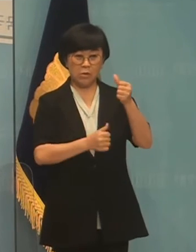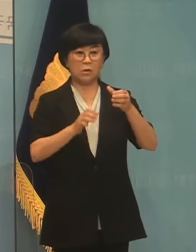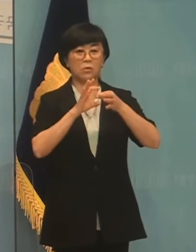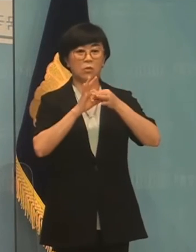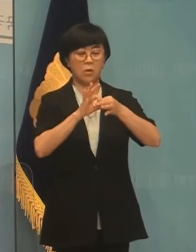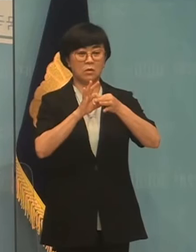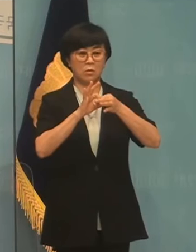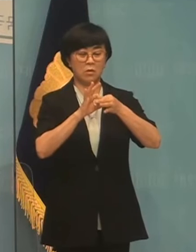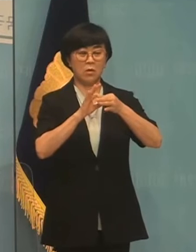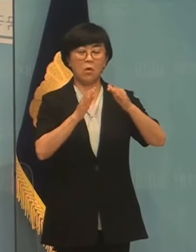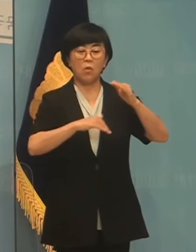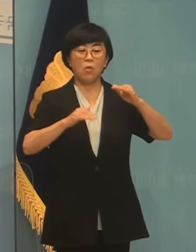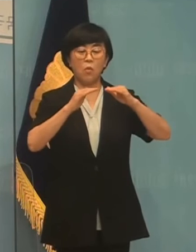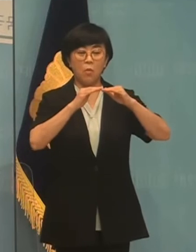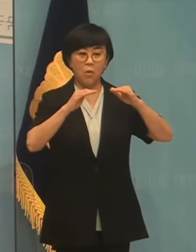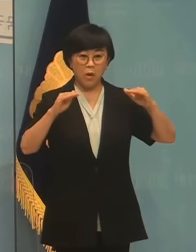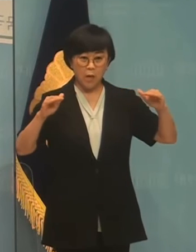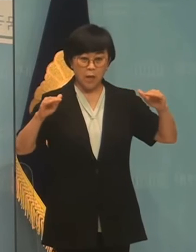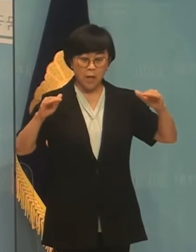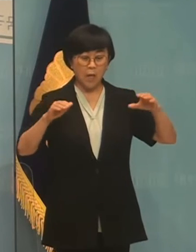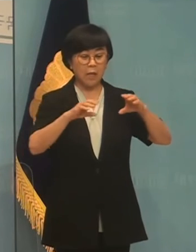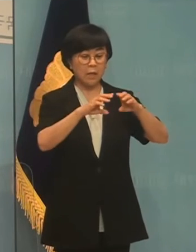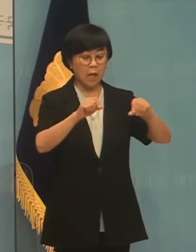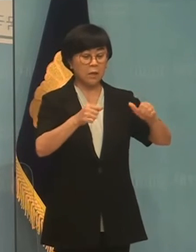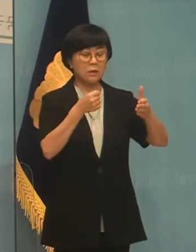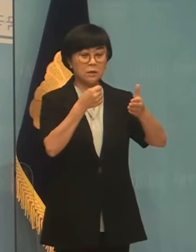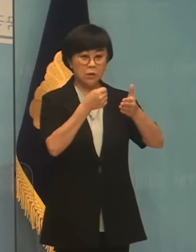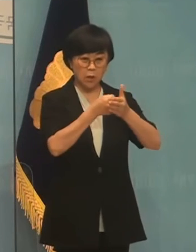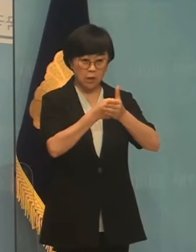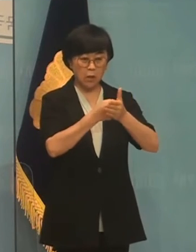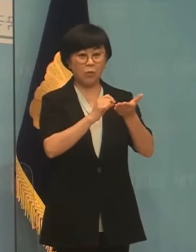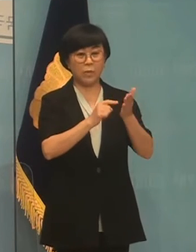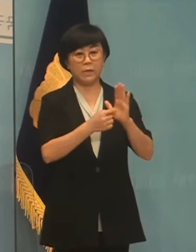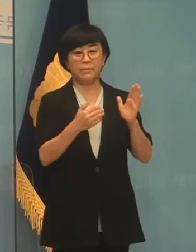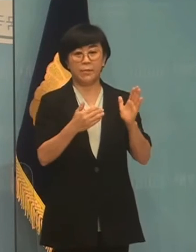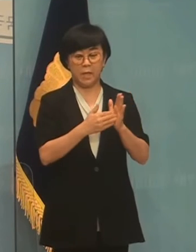통해서 아주 공정하게 입지를 선정했다고 밝혔습니다만